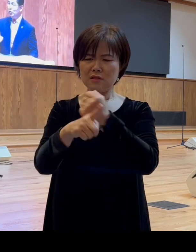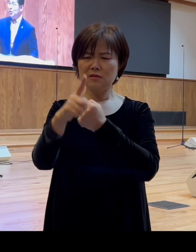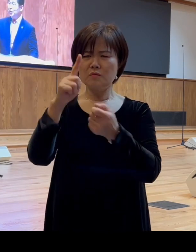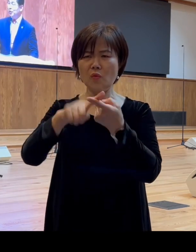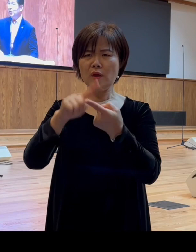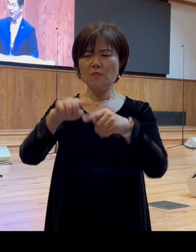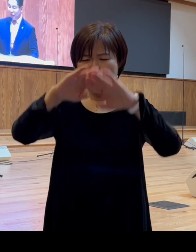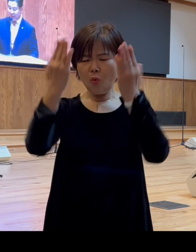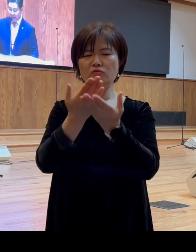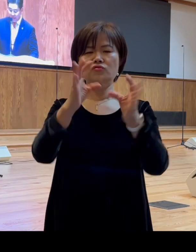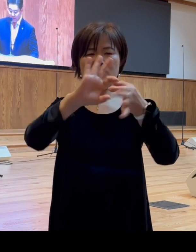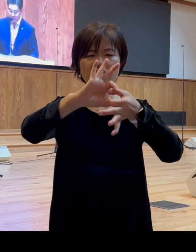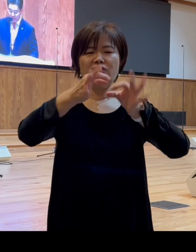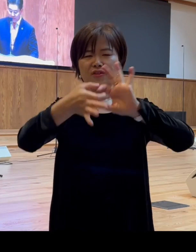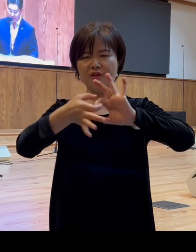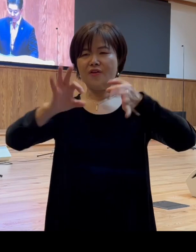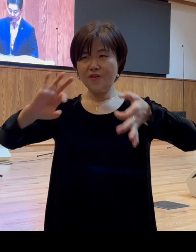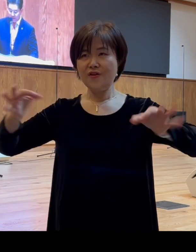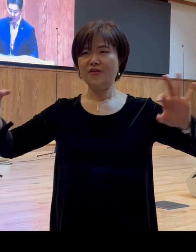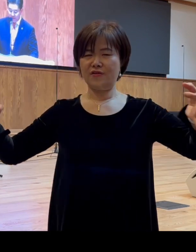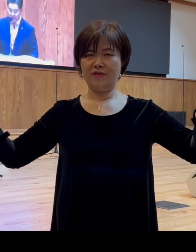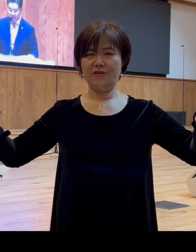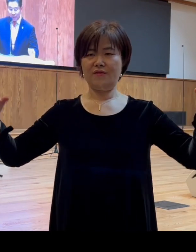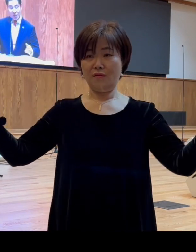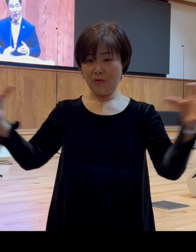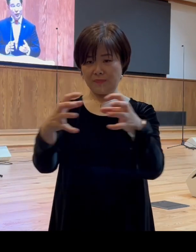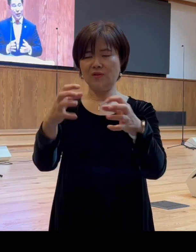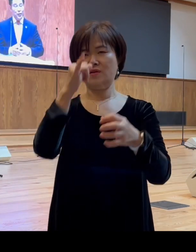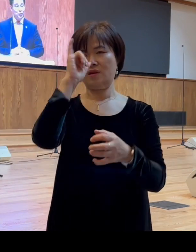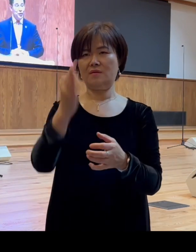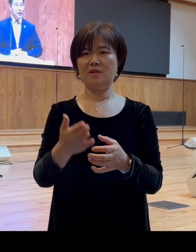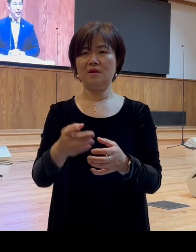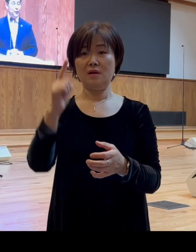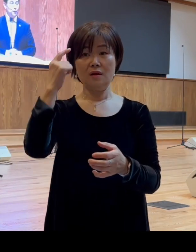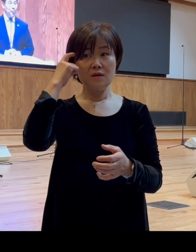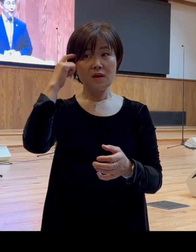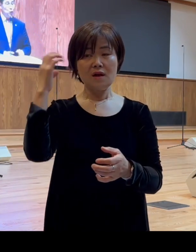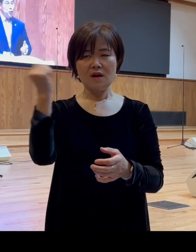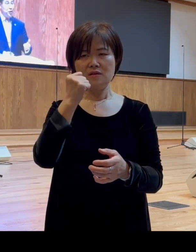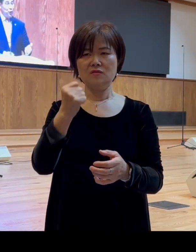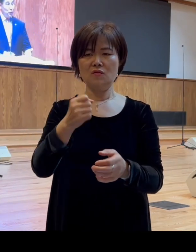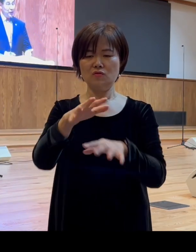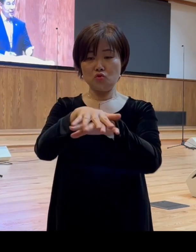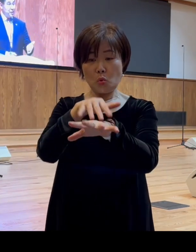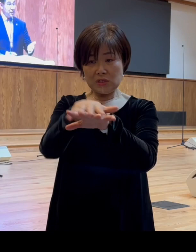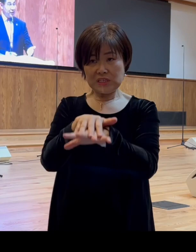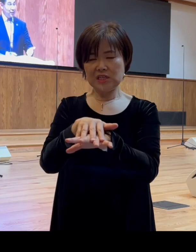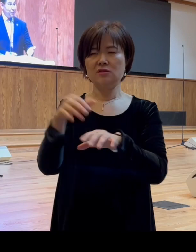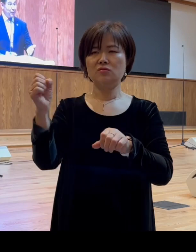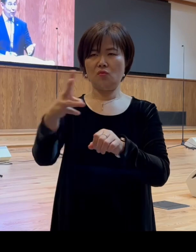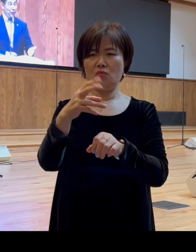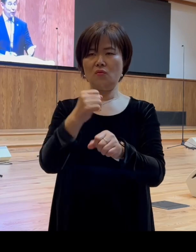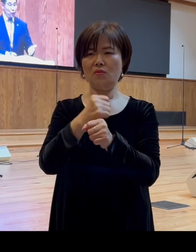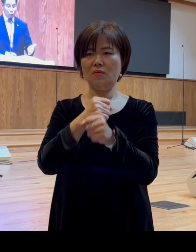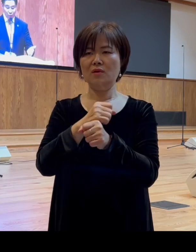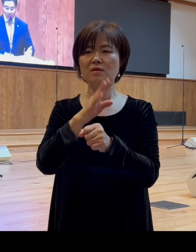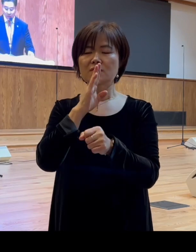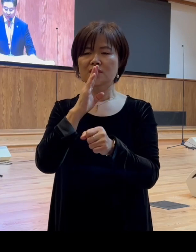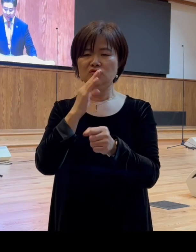연결되어 있다는 것입니다 그럼 사실 이런 개념들이 조직이론이나 시스템이론에도 아주 중요한 역할을 하는데